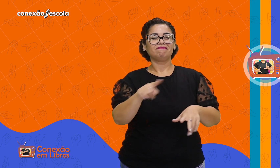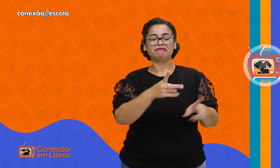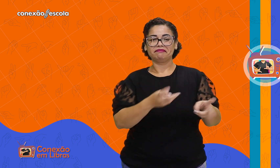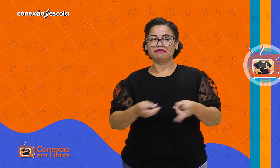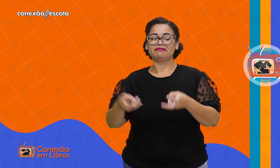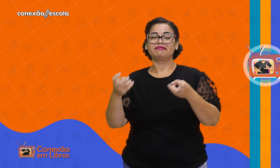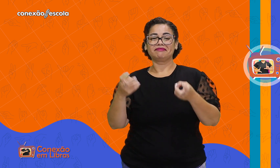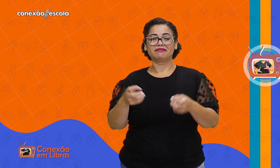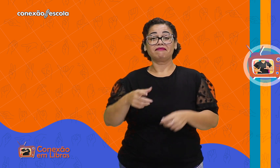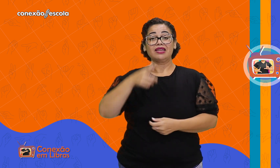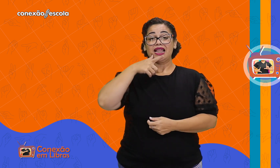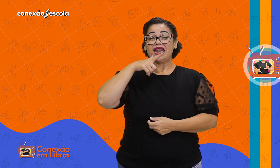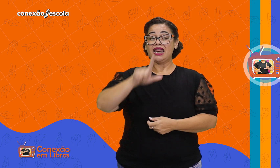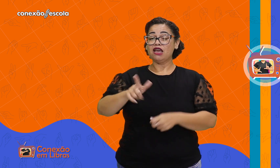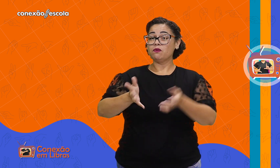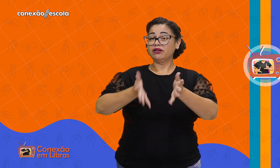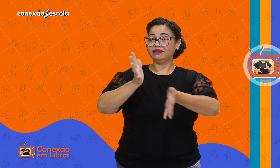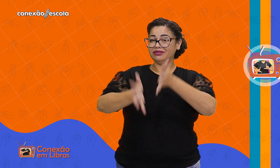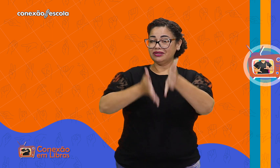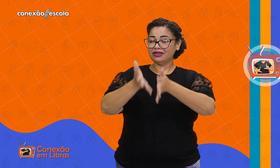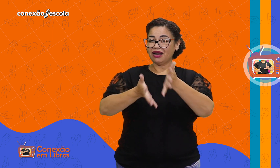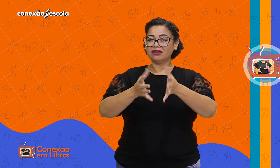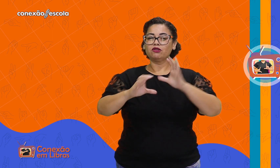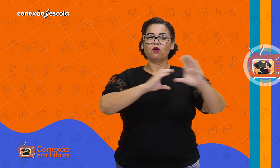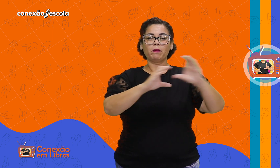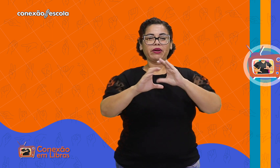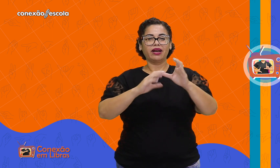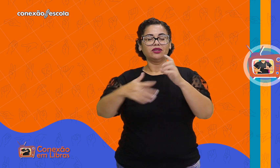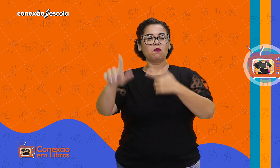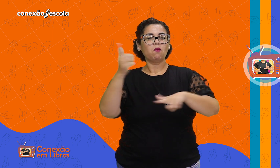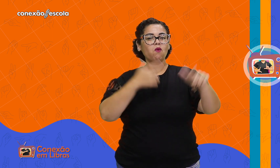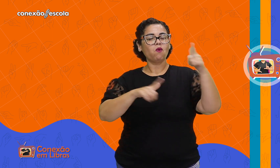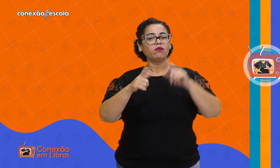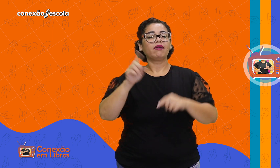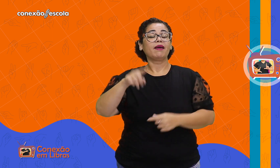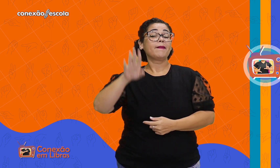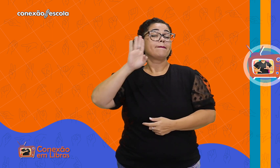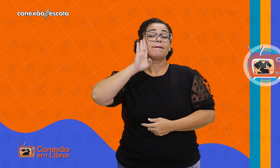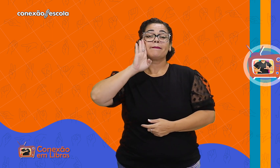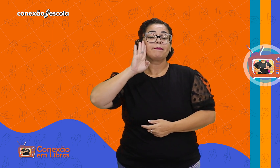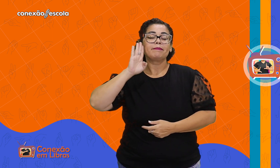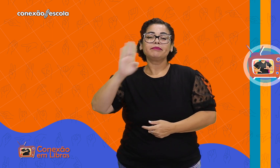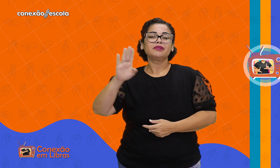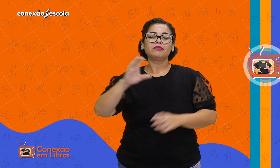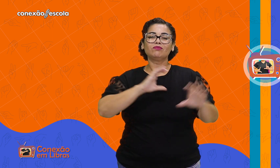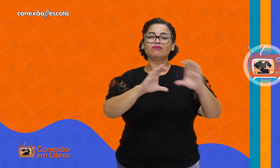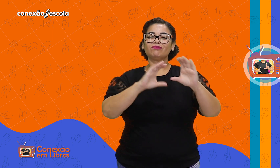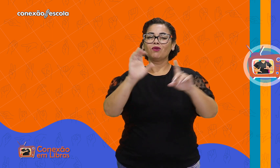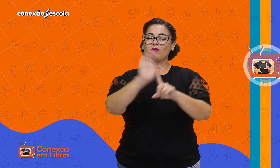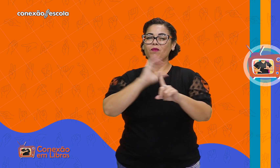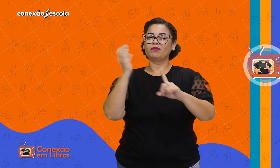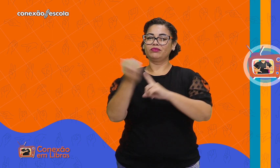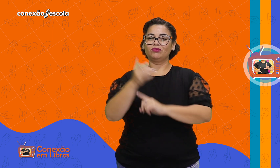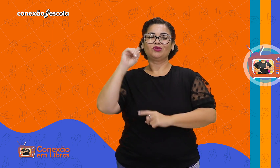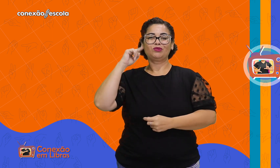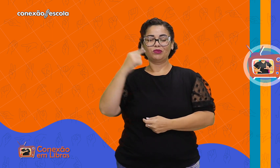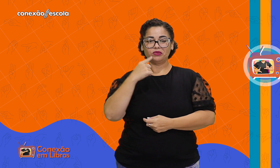consideravelmente. A língua de sinais e outras formas de comunicação são fundamentais para a comunidade